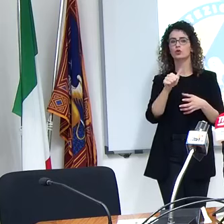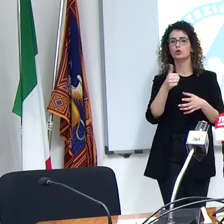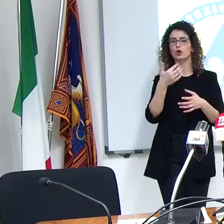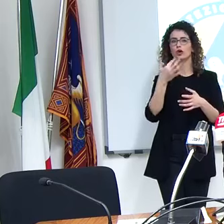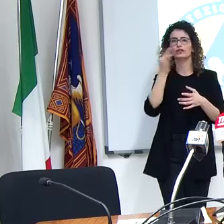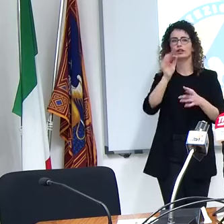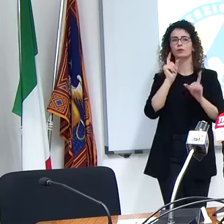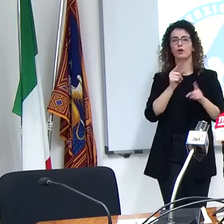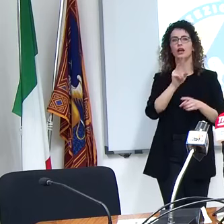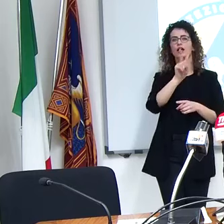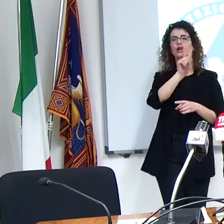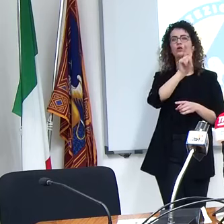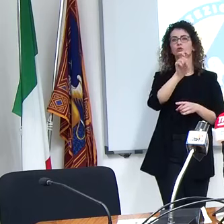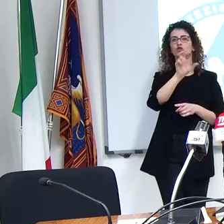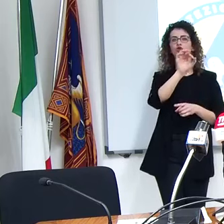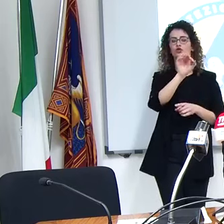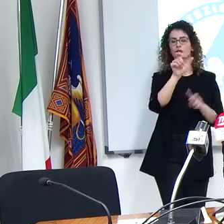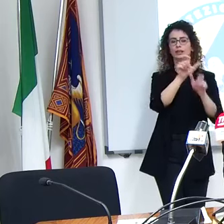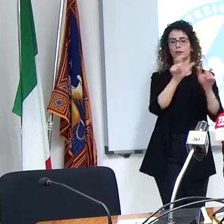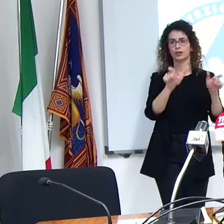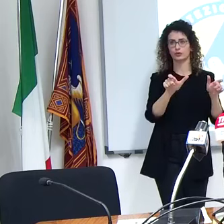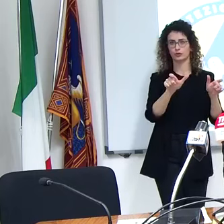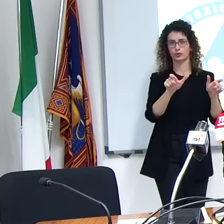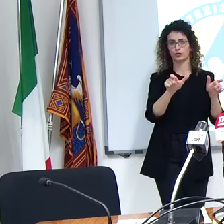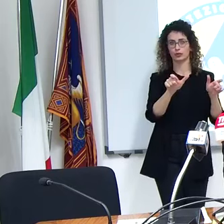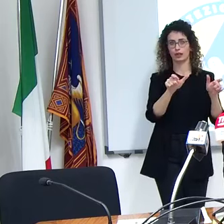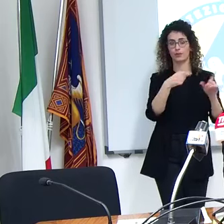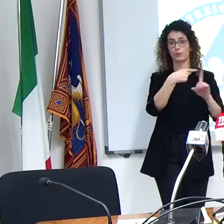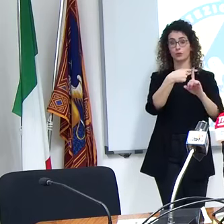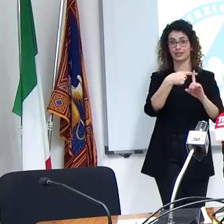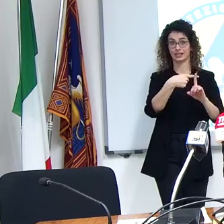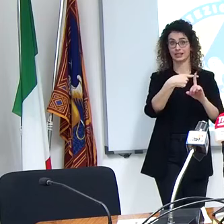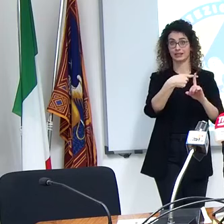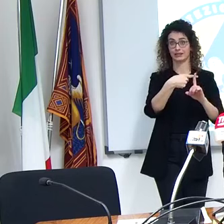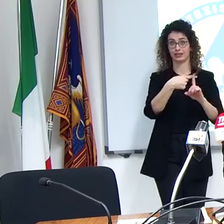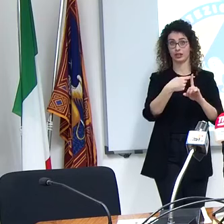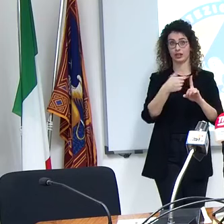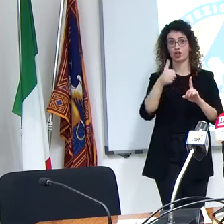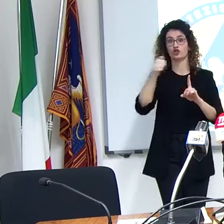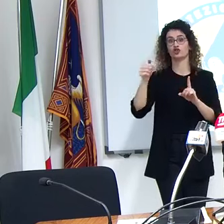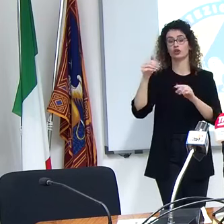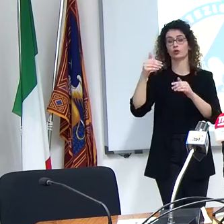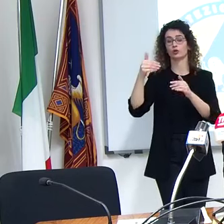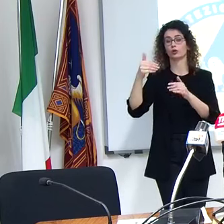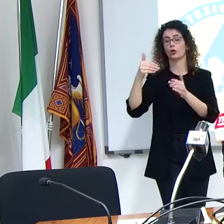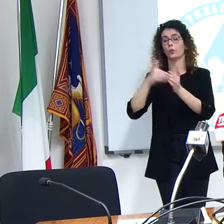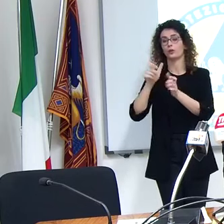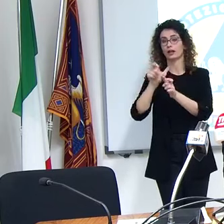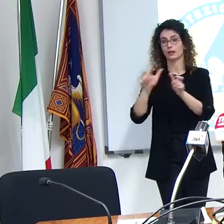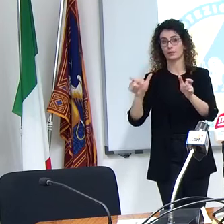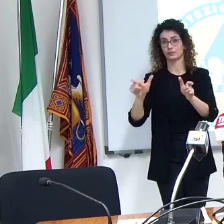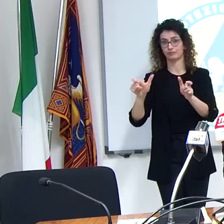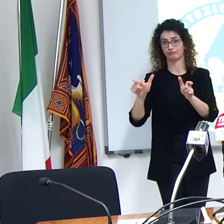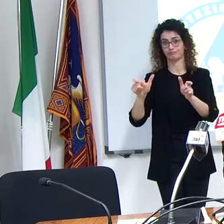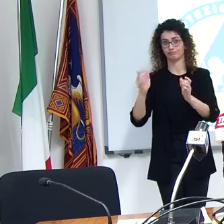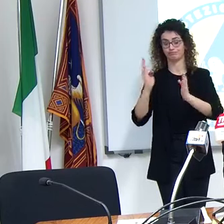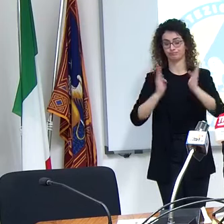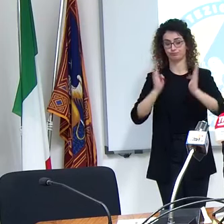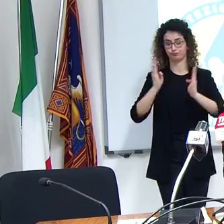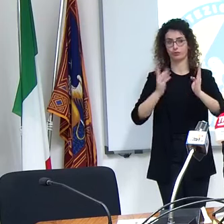100 mila abitanti di positivi l'incidenza ora noi sappiamo che in conferenza stampa anche